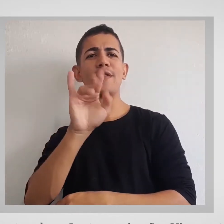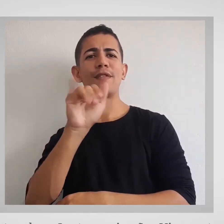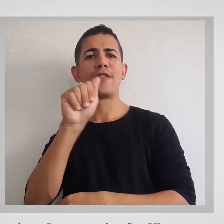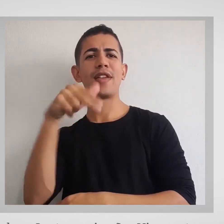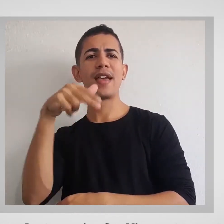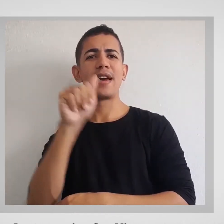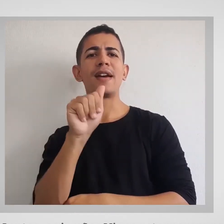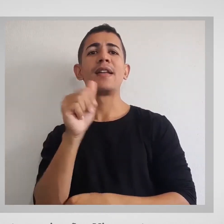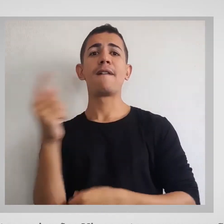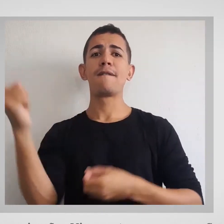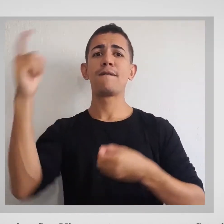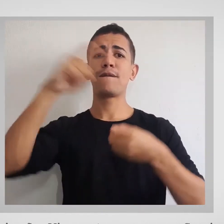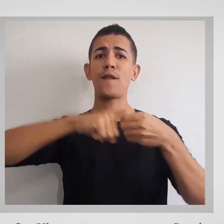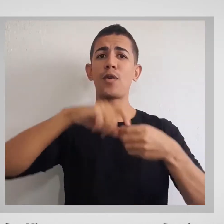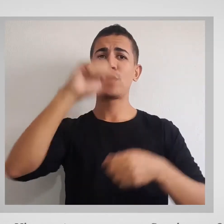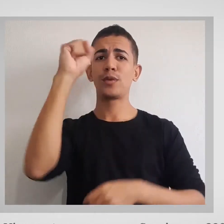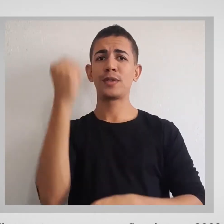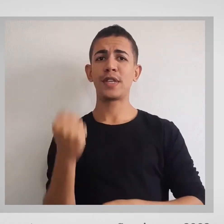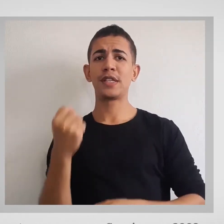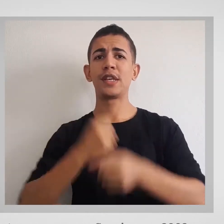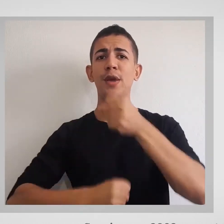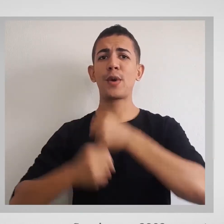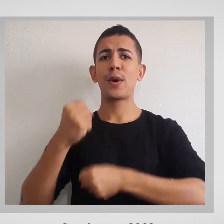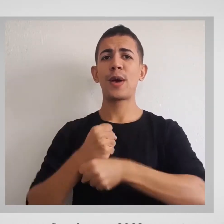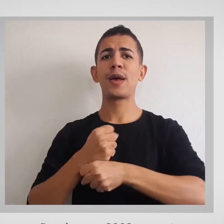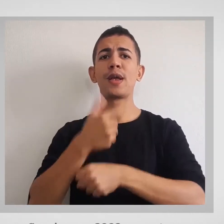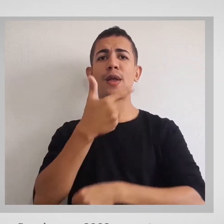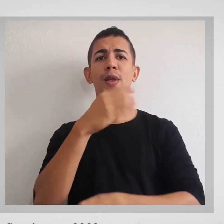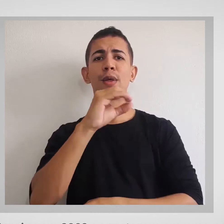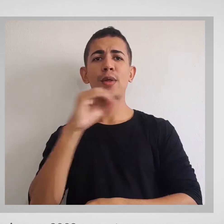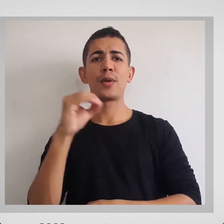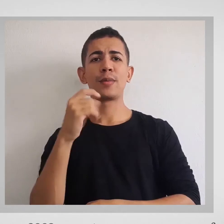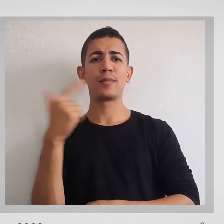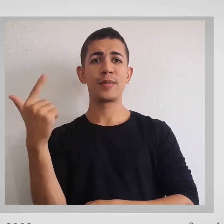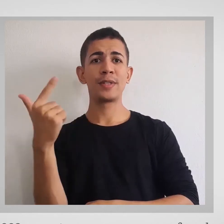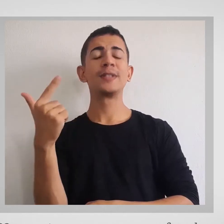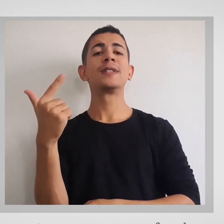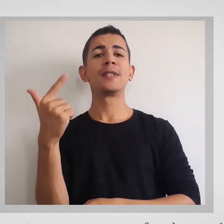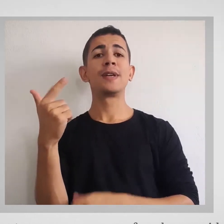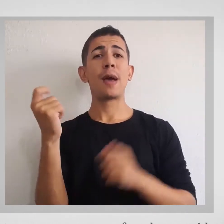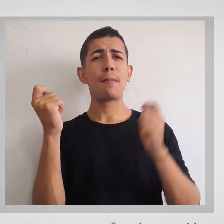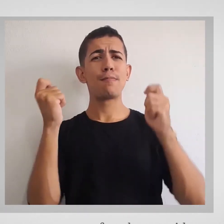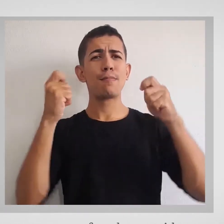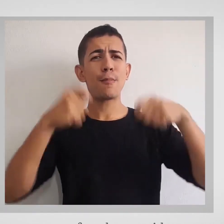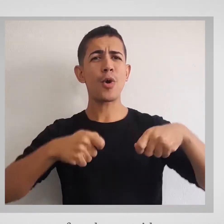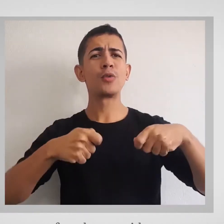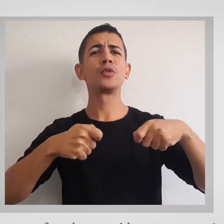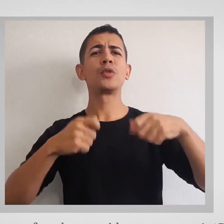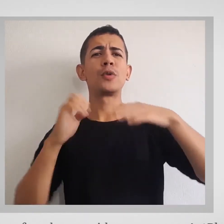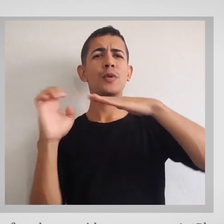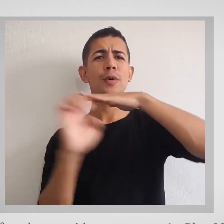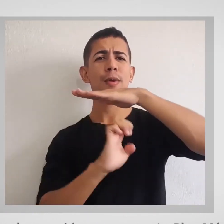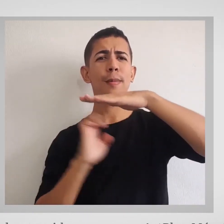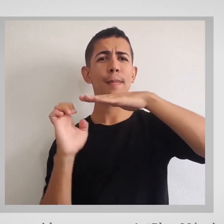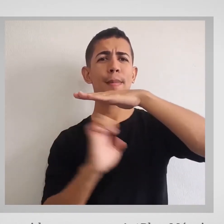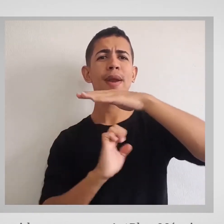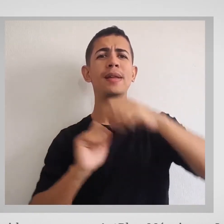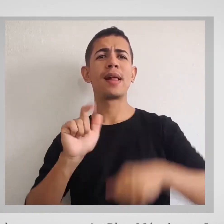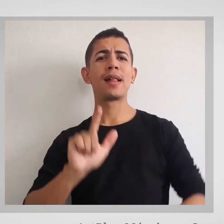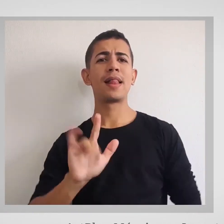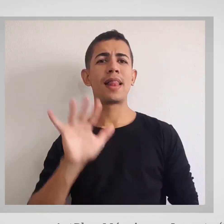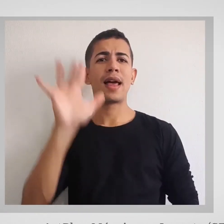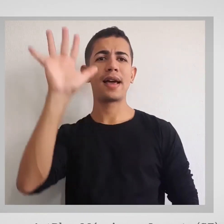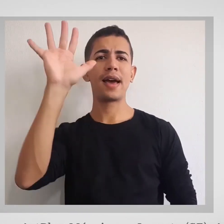para Sergipe em 2003 e apostaram em uma nova fase de suas vidas, a empresa Arte Plan Móveis em Lagarto.